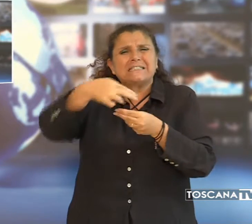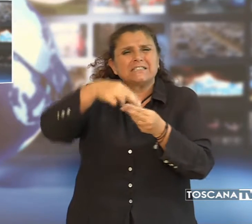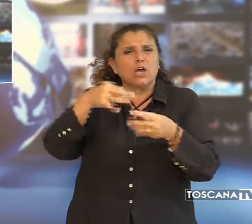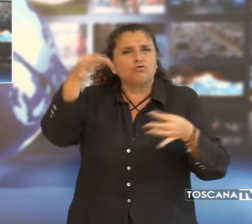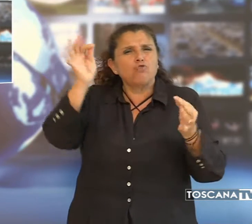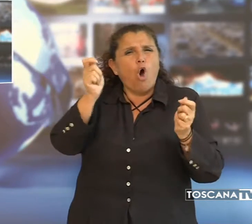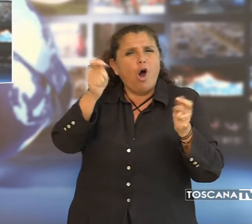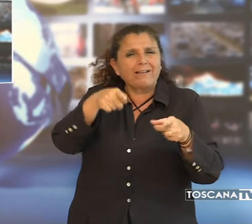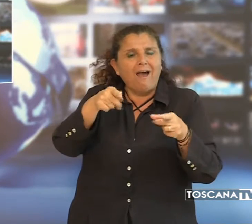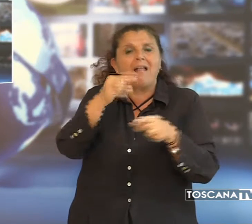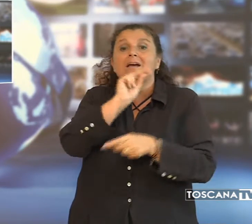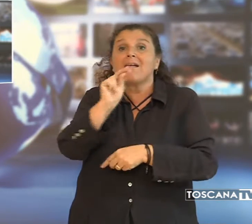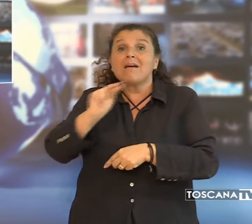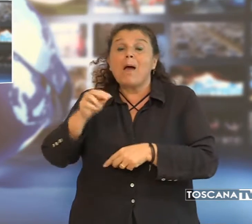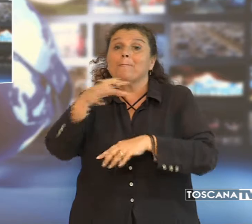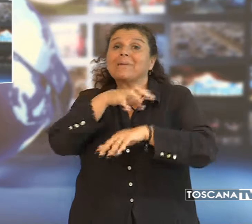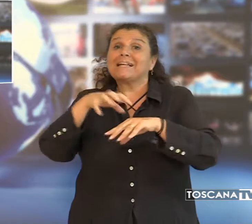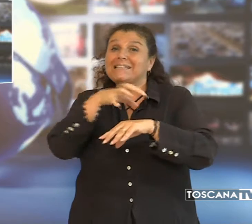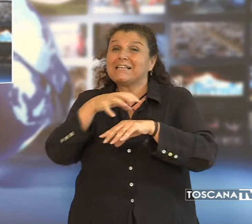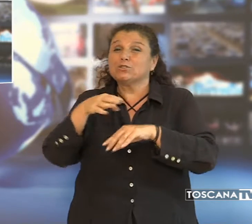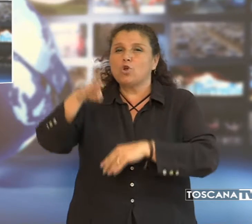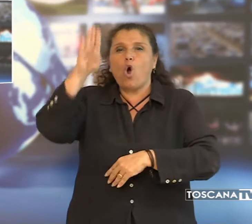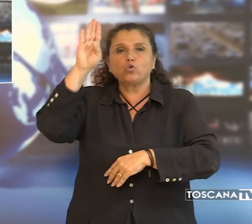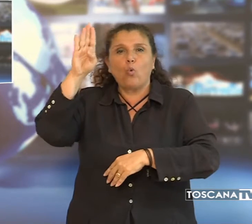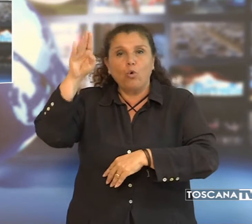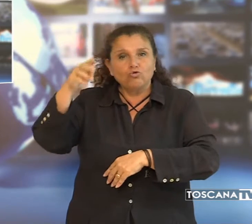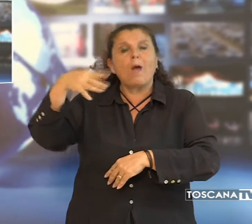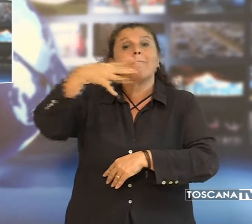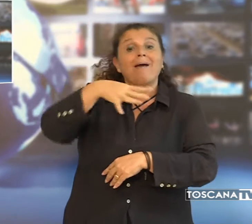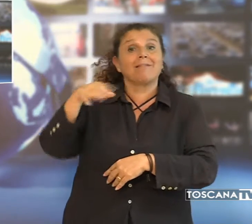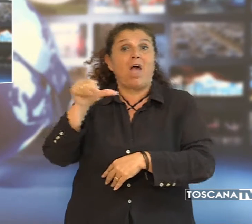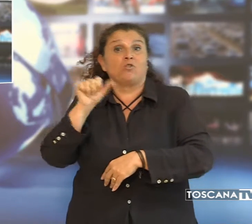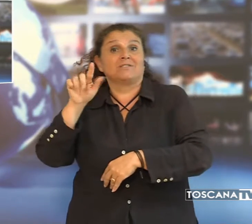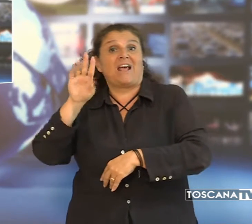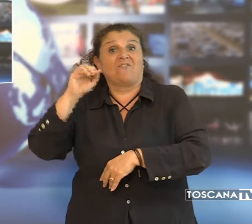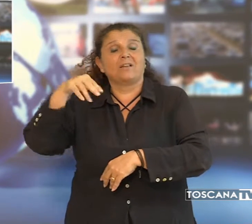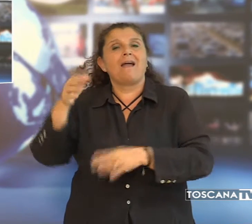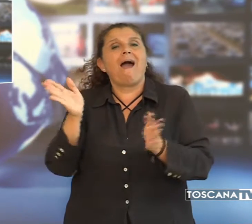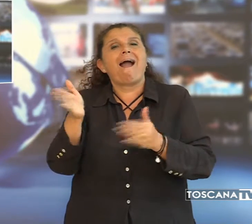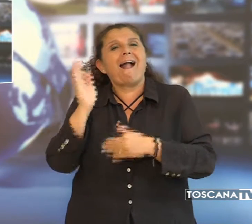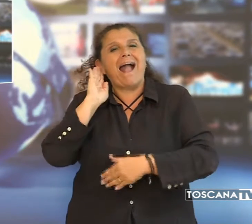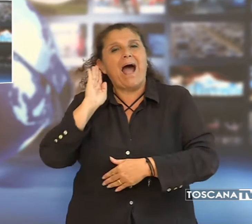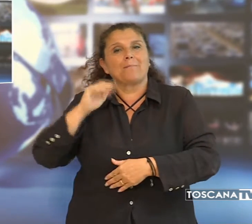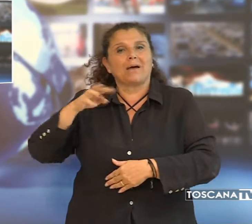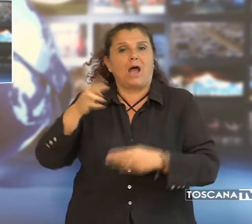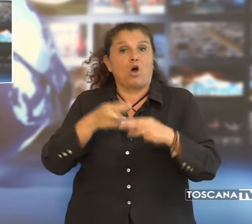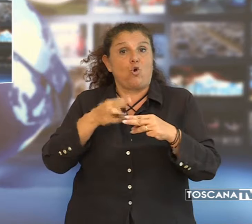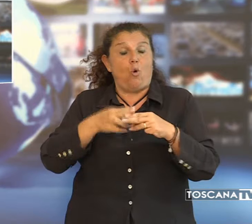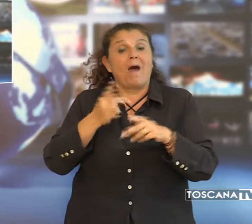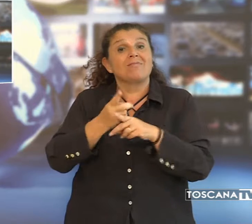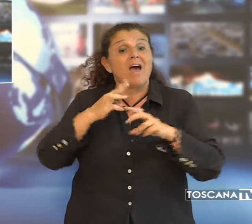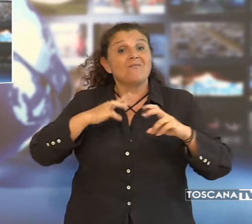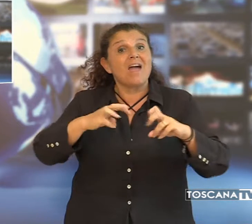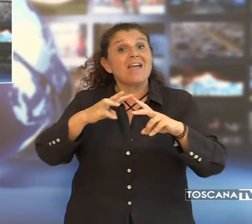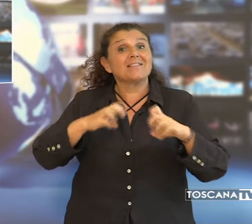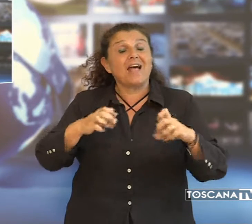dove si legge Ministro Duce Matteo Salvini Camera Roma. Sono in corso indagini